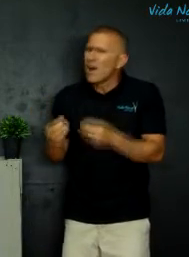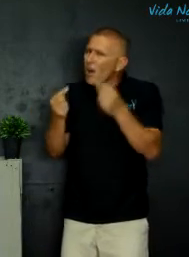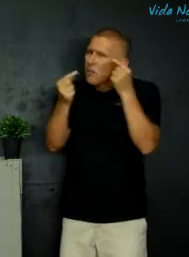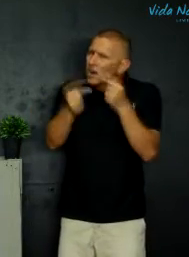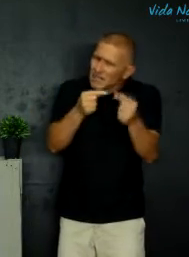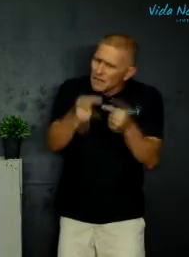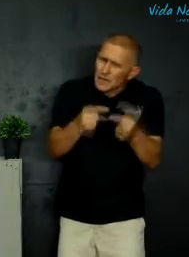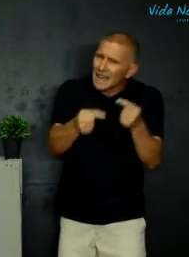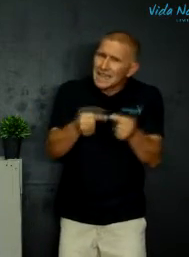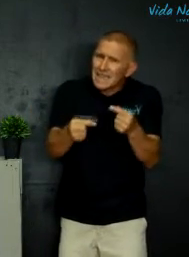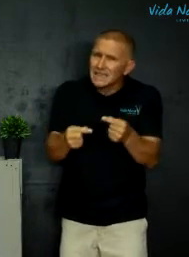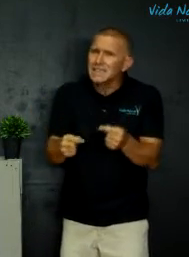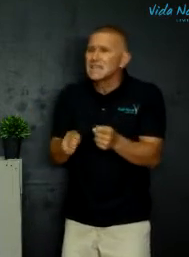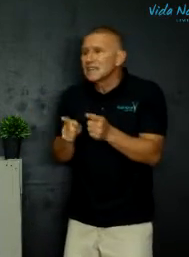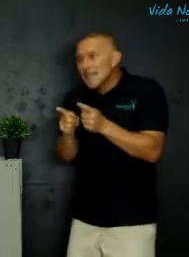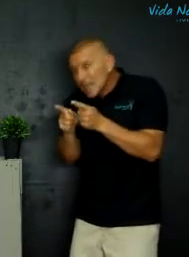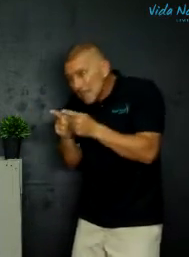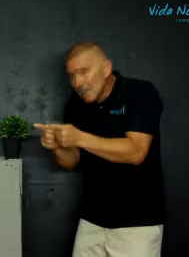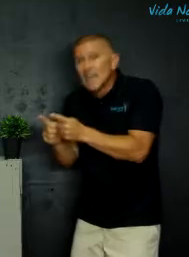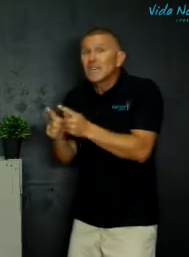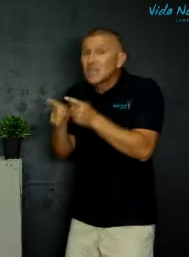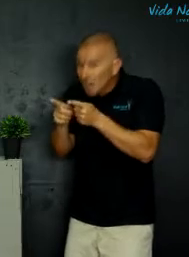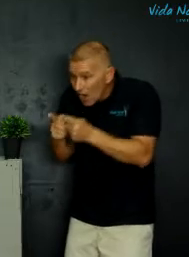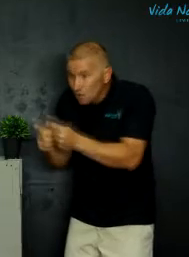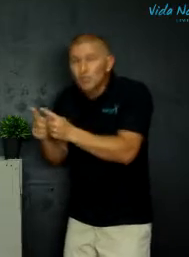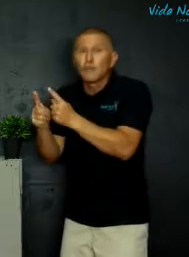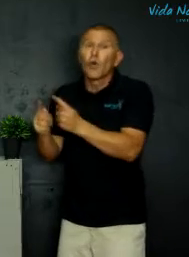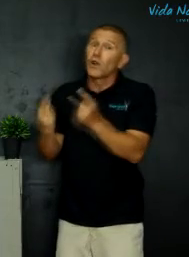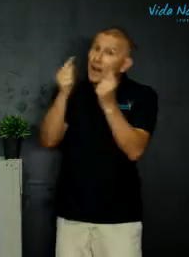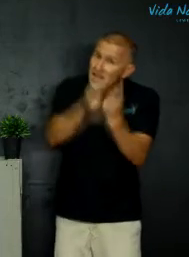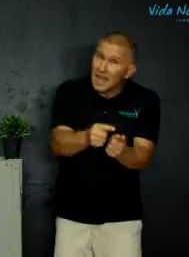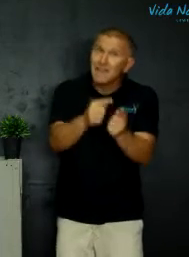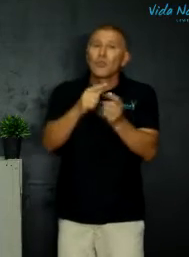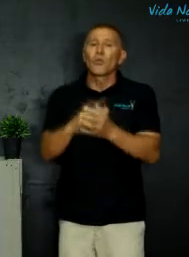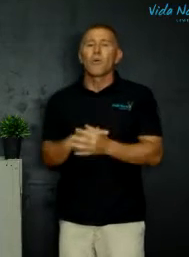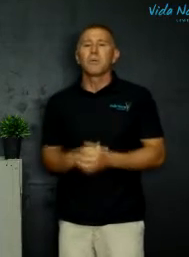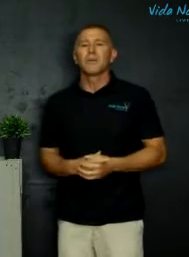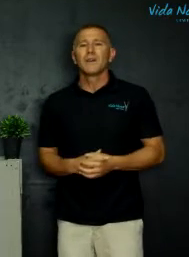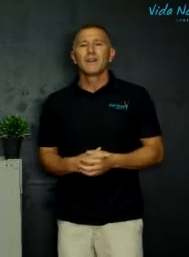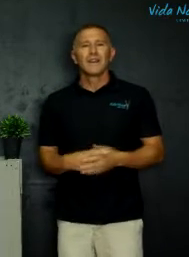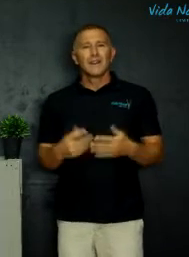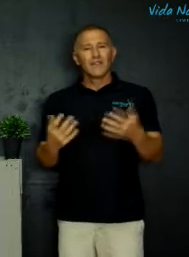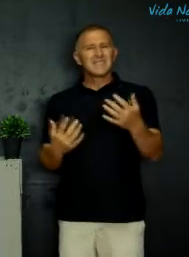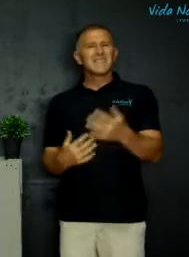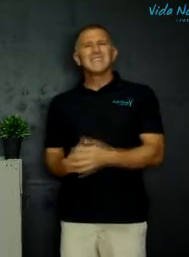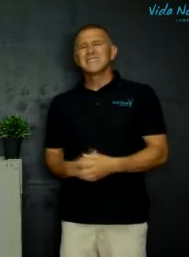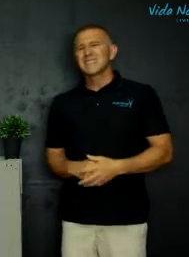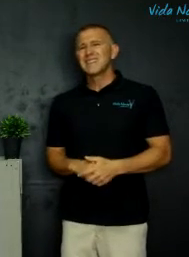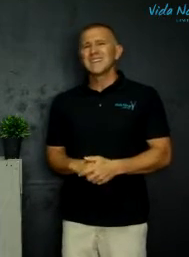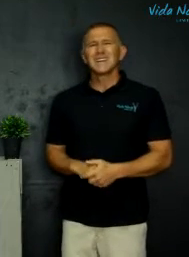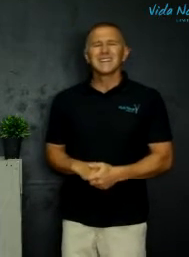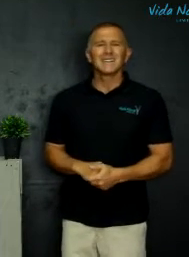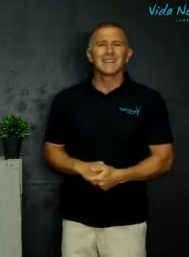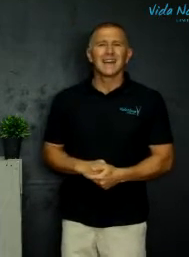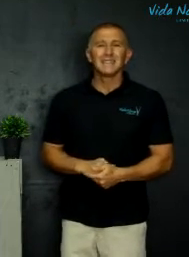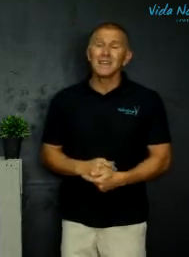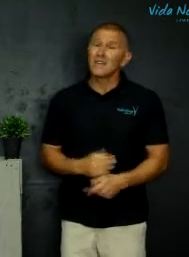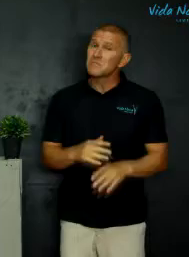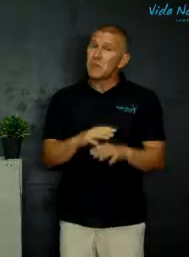al maak dinge vir die atleet nie sing nie eeder die coach volg as sy eie kop wat sê jesus in die gedeelte hy sê daar is